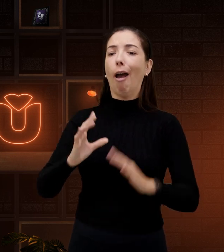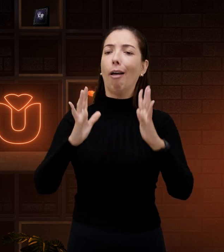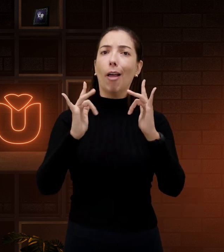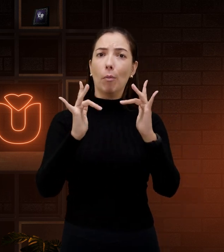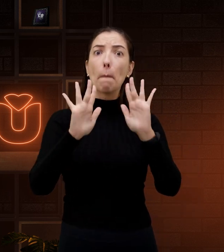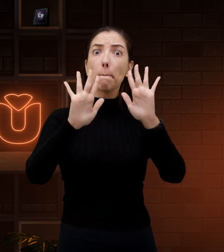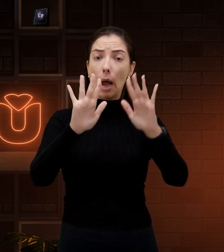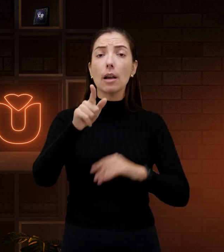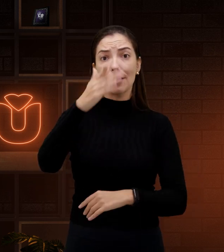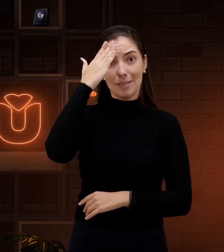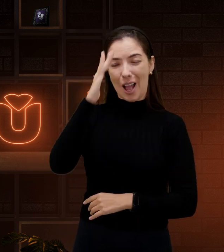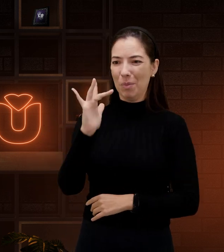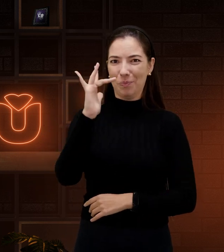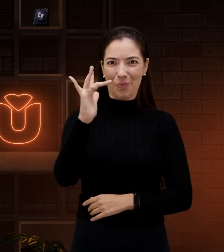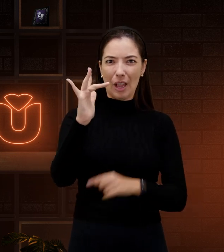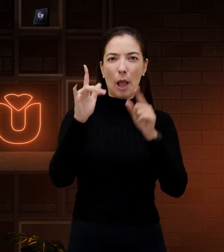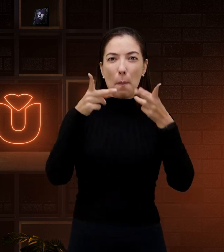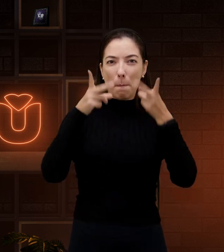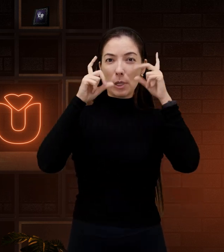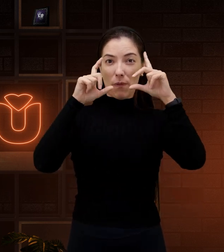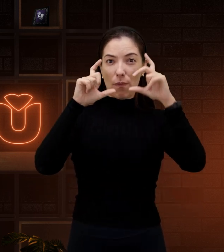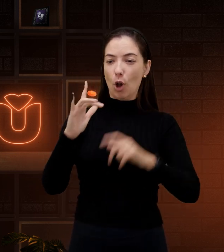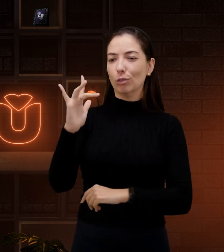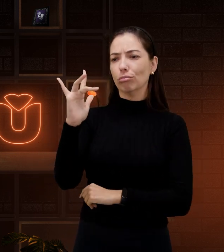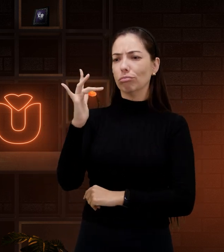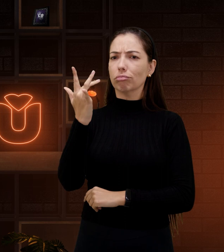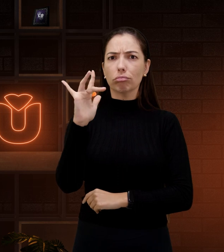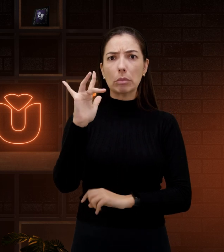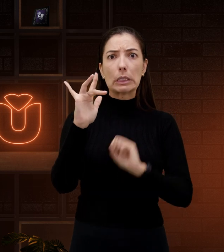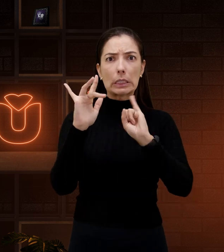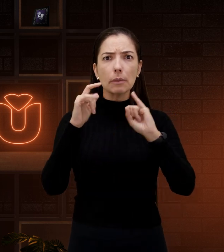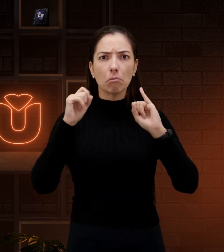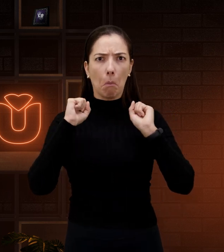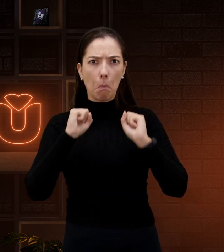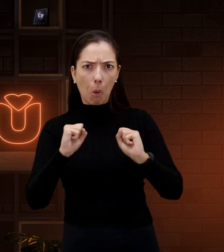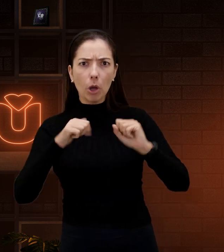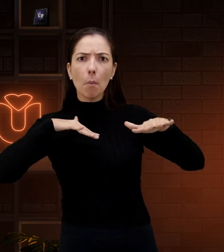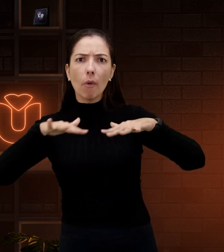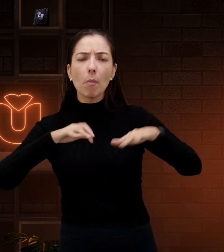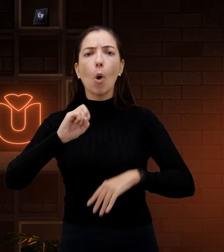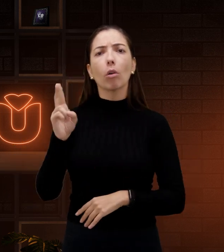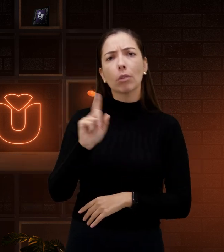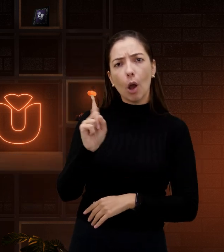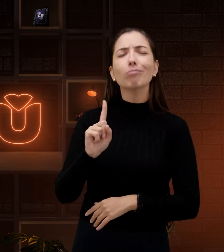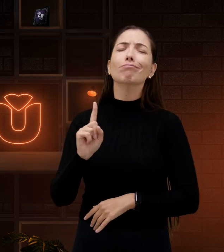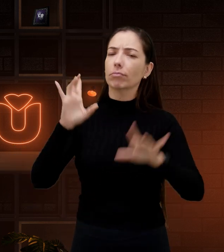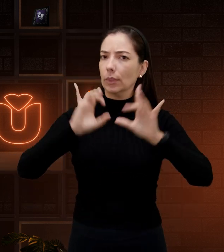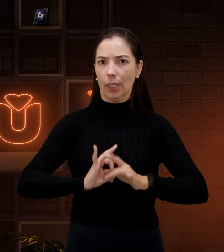Namorado. Mas você percebeu a imagem da mão? Tem movimento ou não?